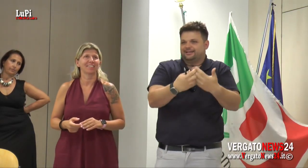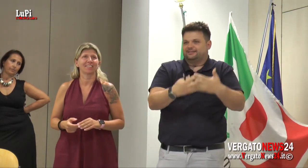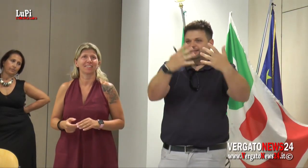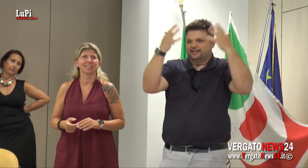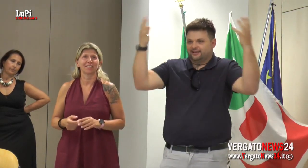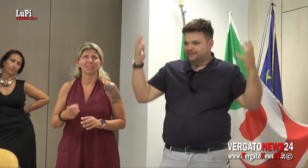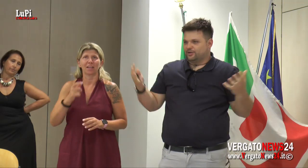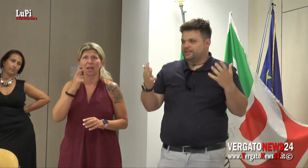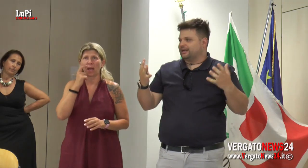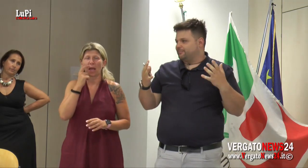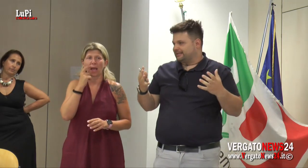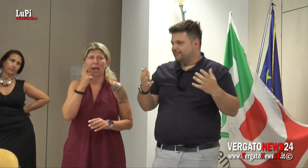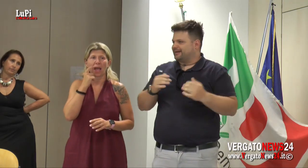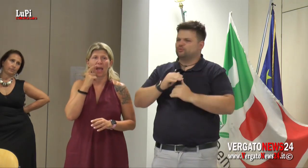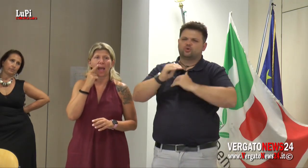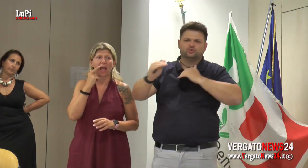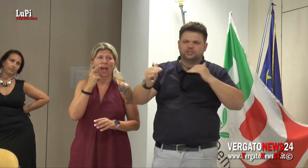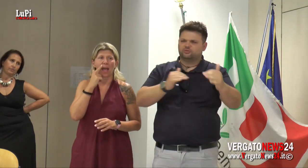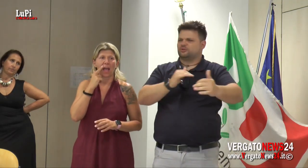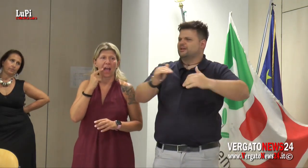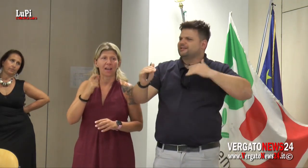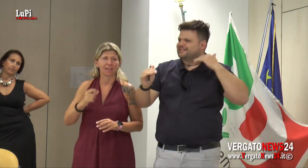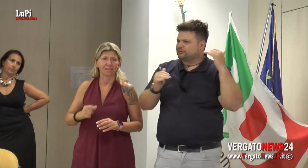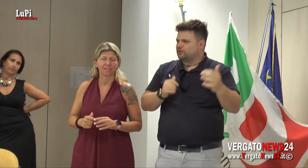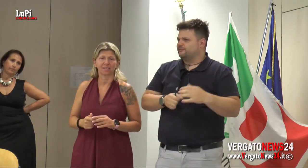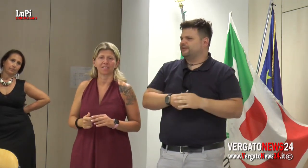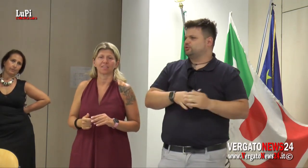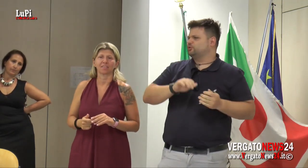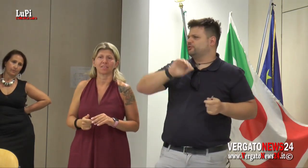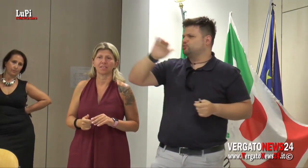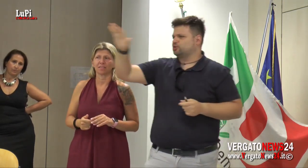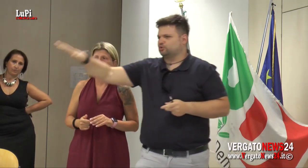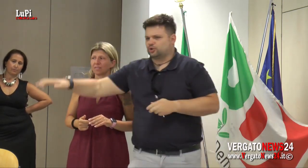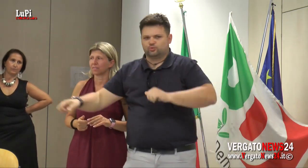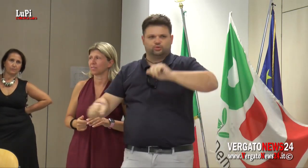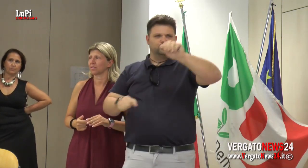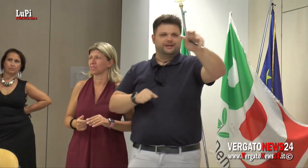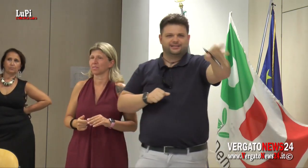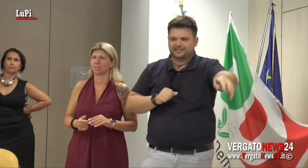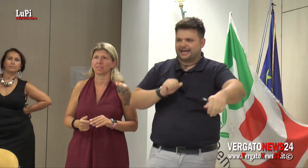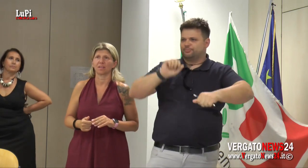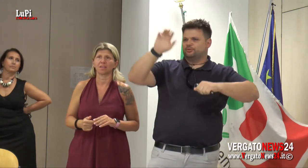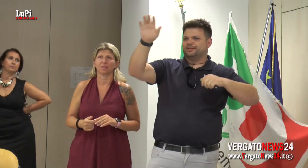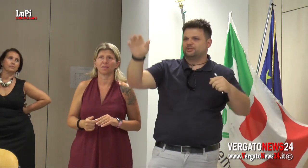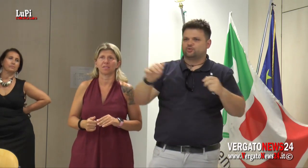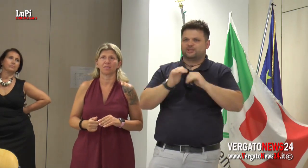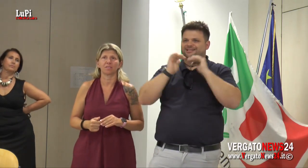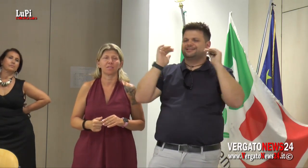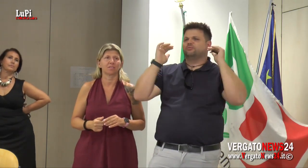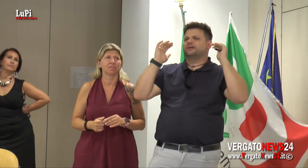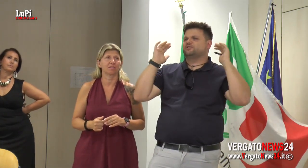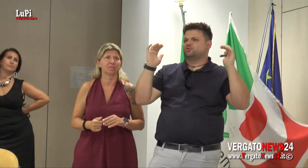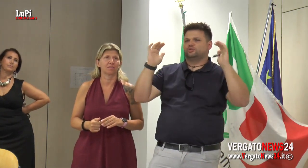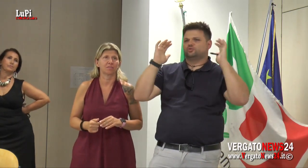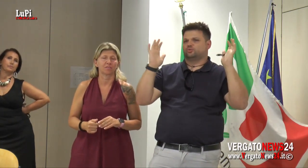cercare di tenere aperta la baracca in un continuo stato di conflitto dove un giorno ti chiudo, domani ti apro, domani ti chiudo, cioè